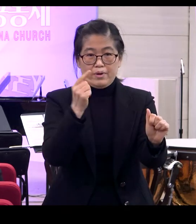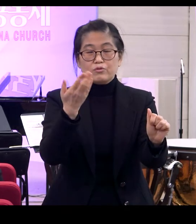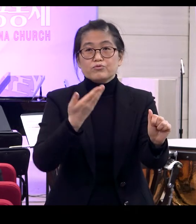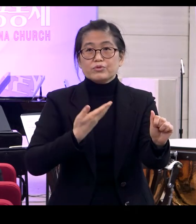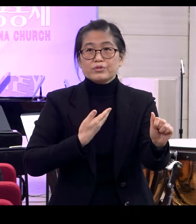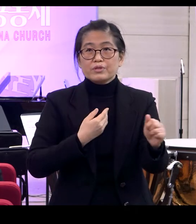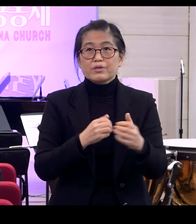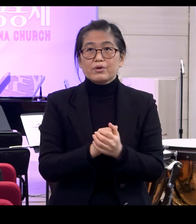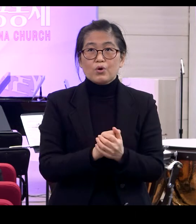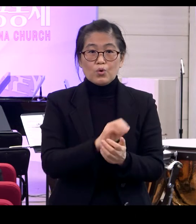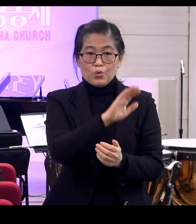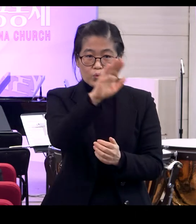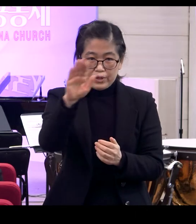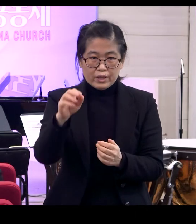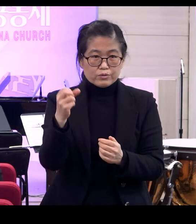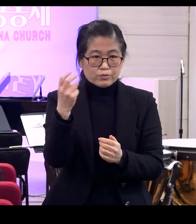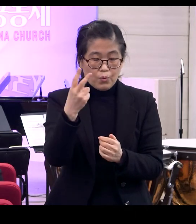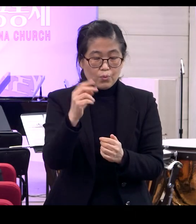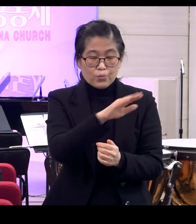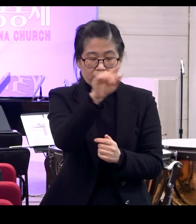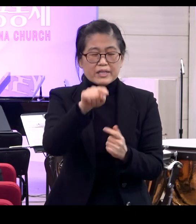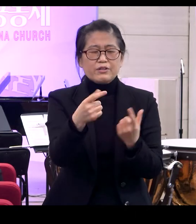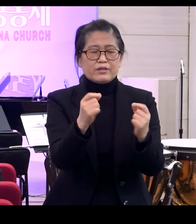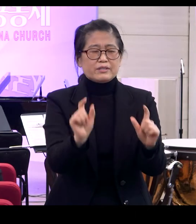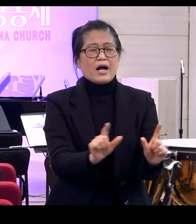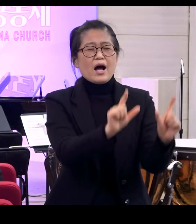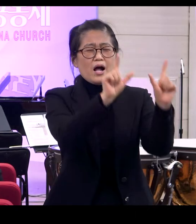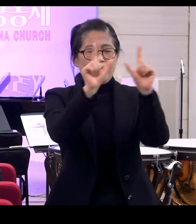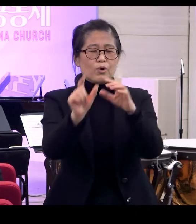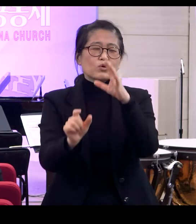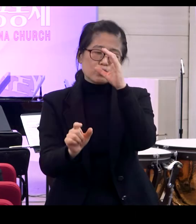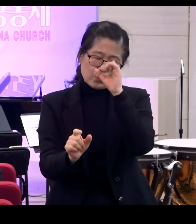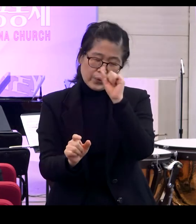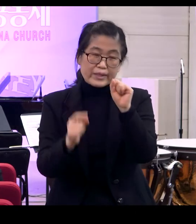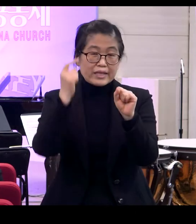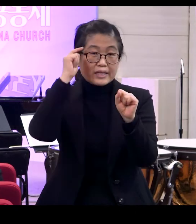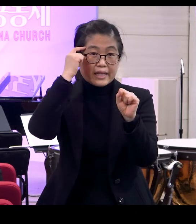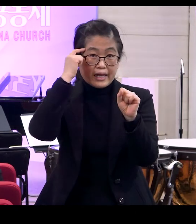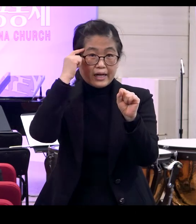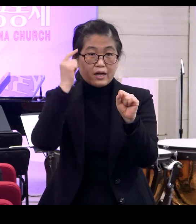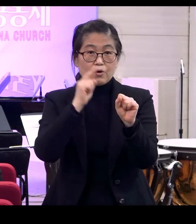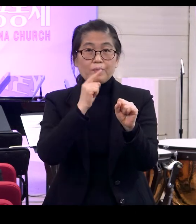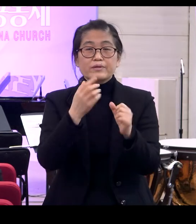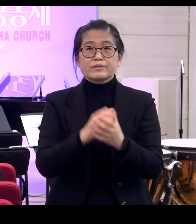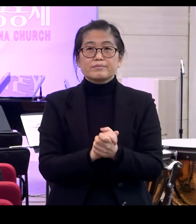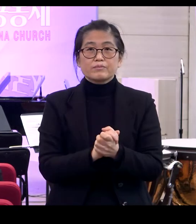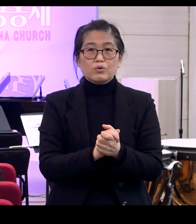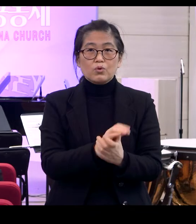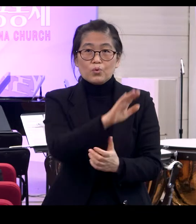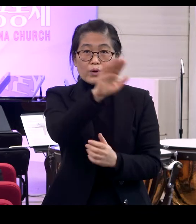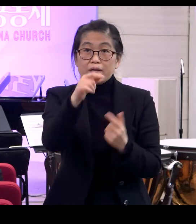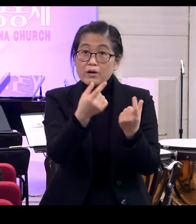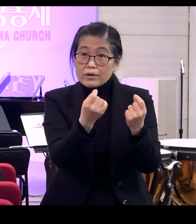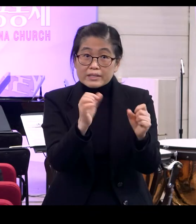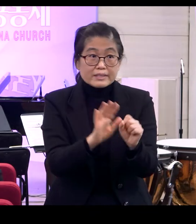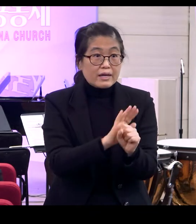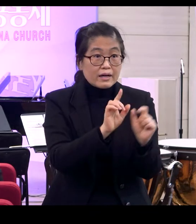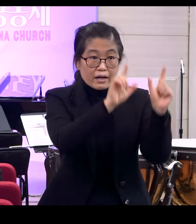우리가 이렇게 살았으면 좋겠다고 그렇게 말씀하신 이야기니까 예 하나님의 친히 우리가 이렇게 살아야 한다고 그리고